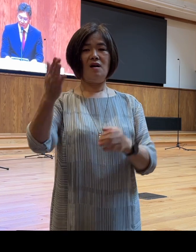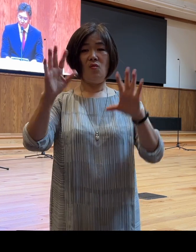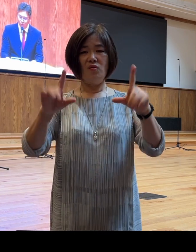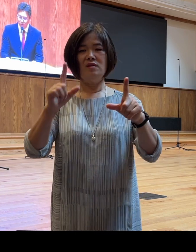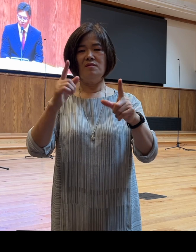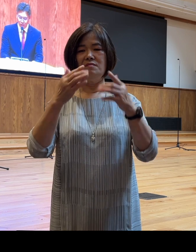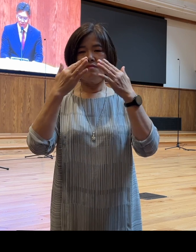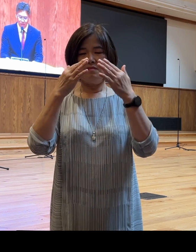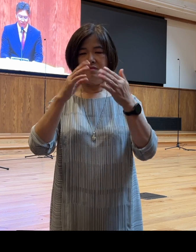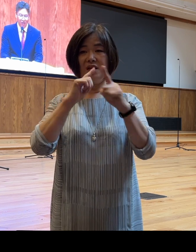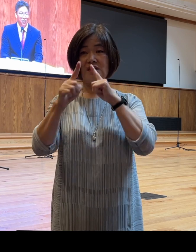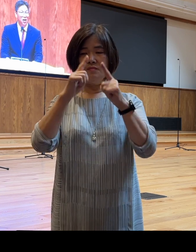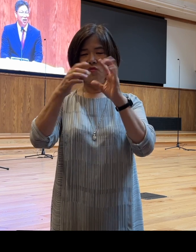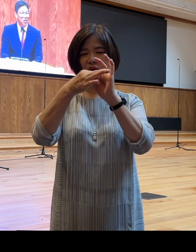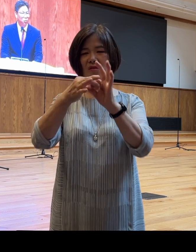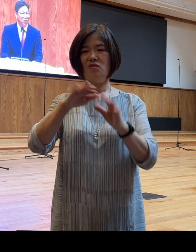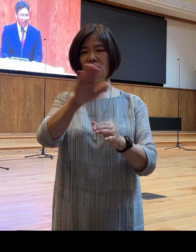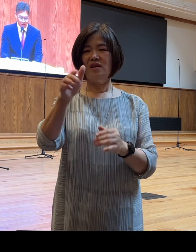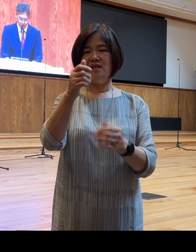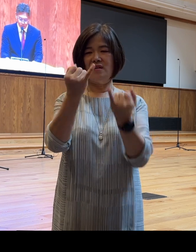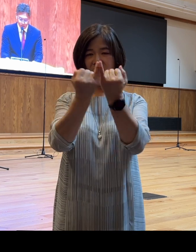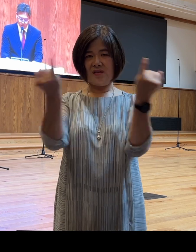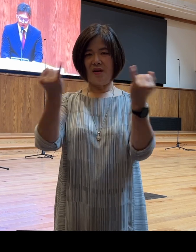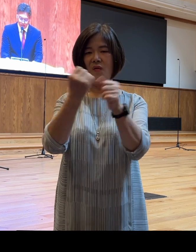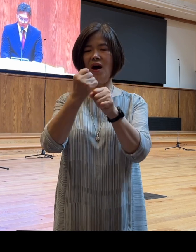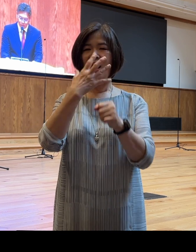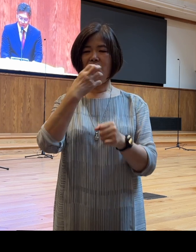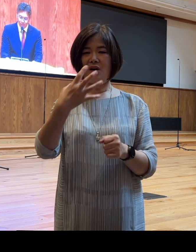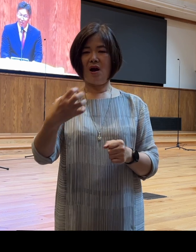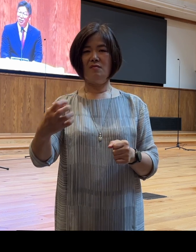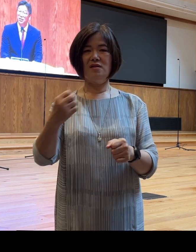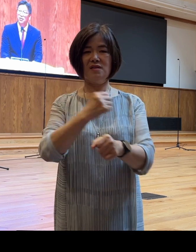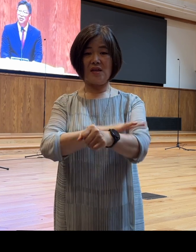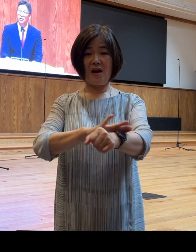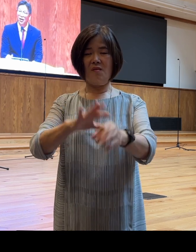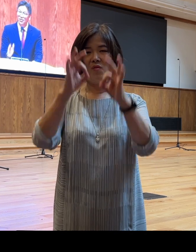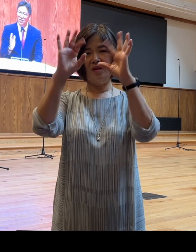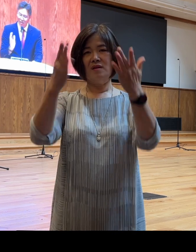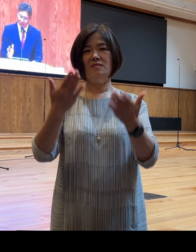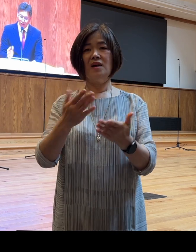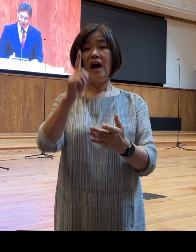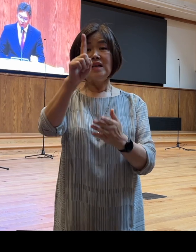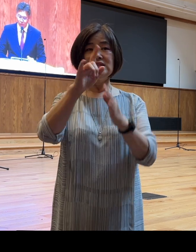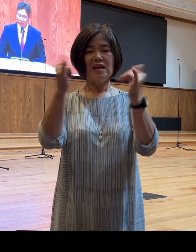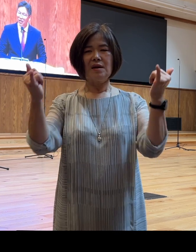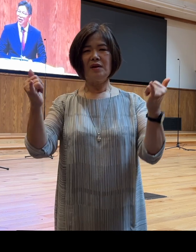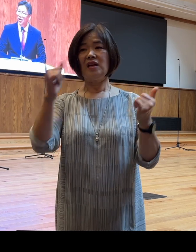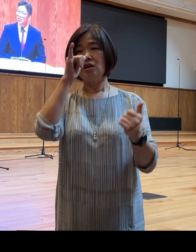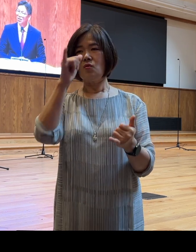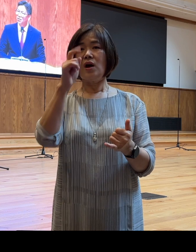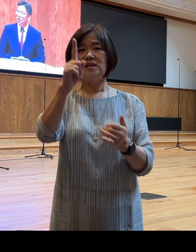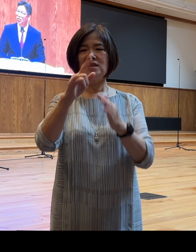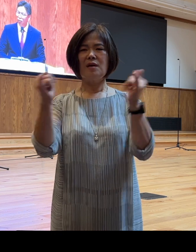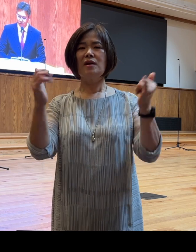통해서 우리는 하갈과 아브라함을 살펴보았습니다 한 사람에게는 있고 한 사람에게는 없었던